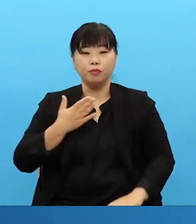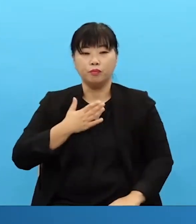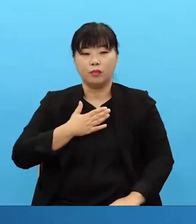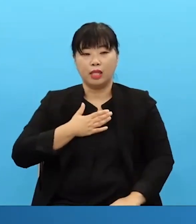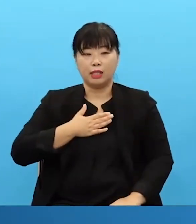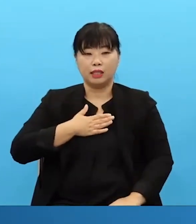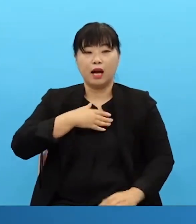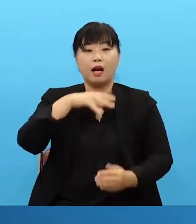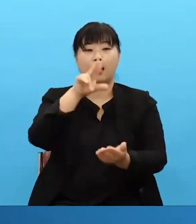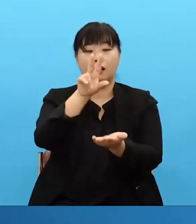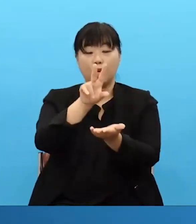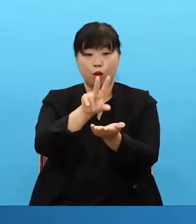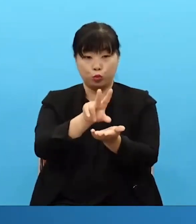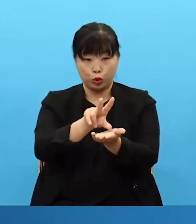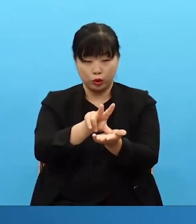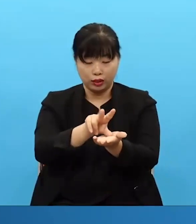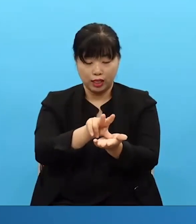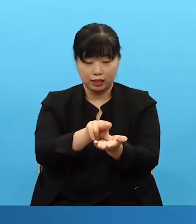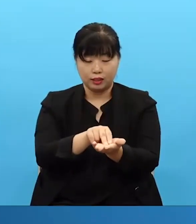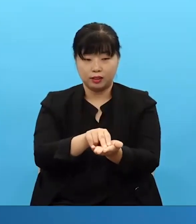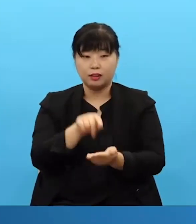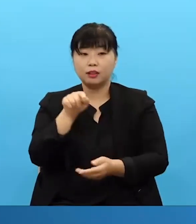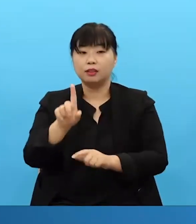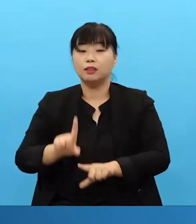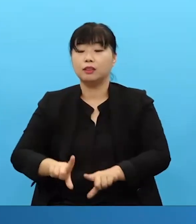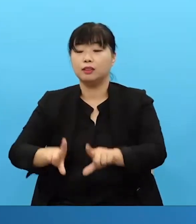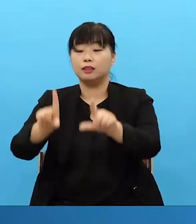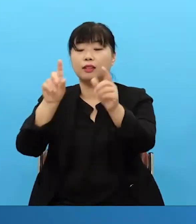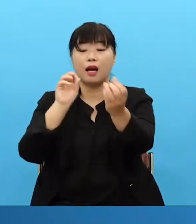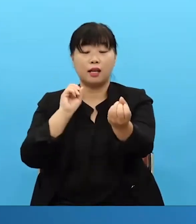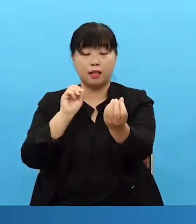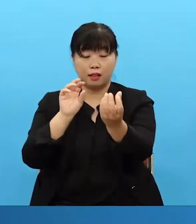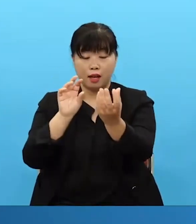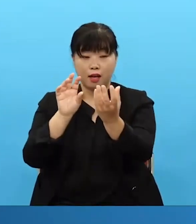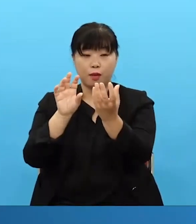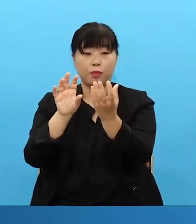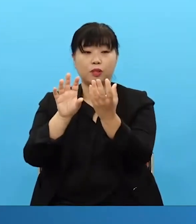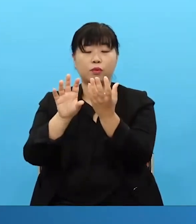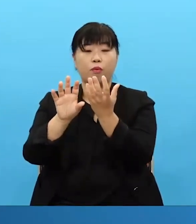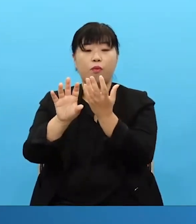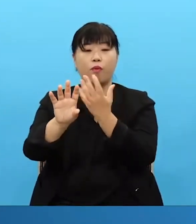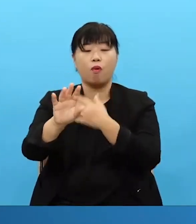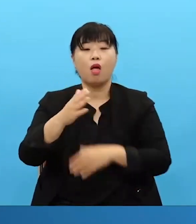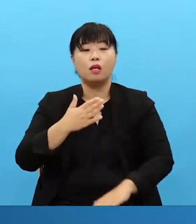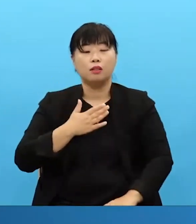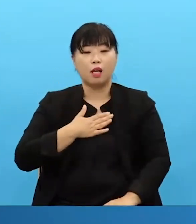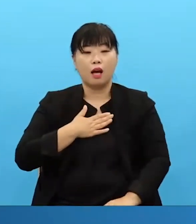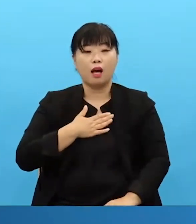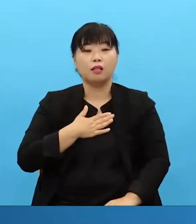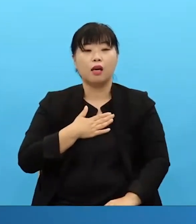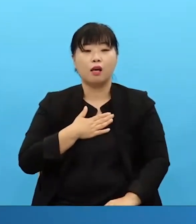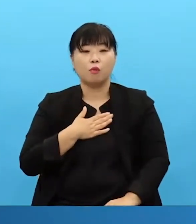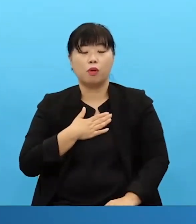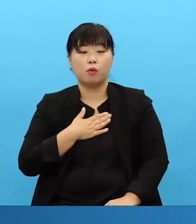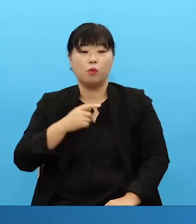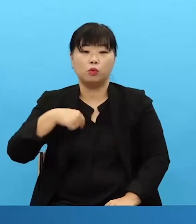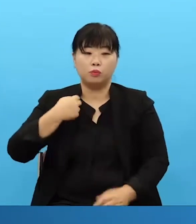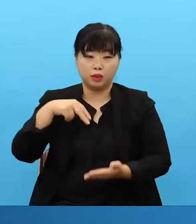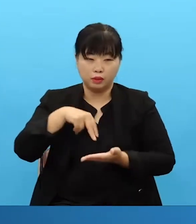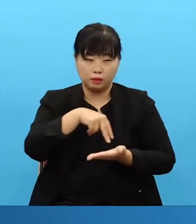나의 문제는 그날의 답이오 나의 외로움은